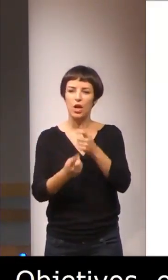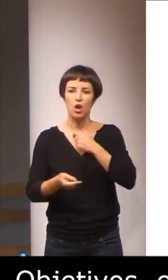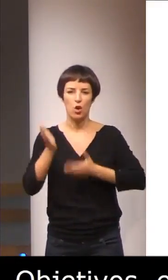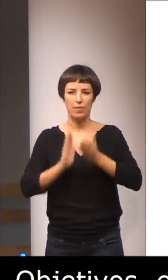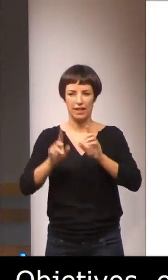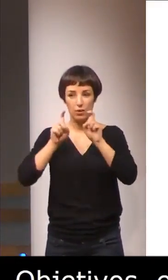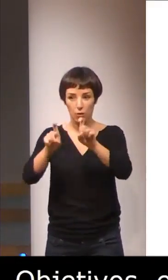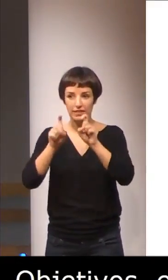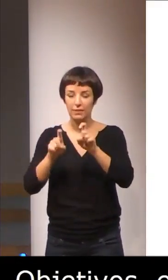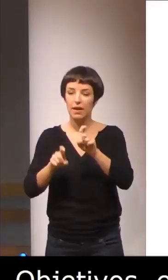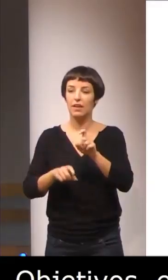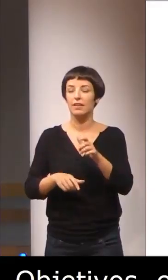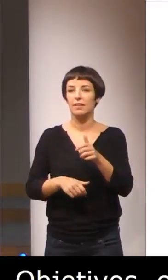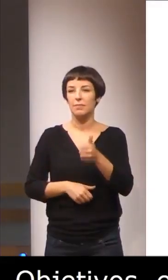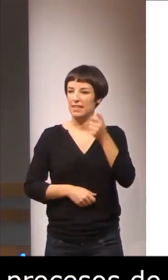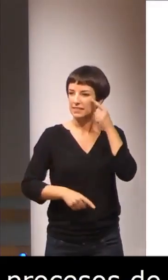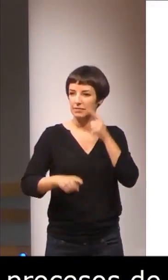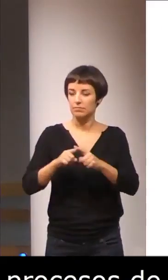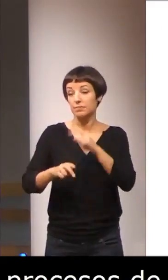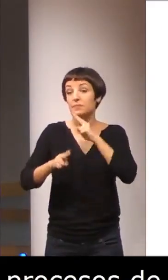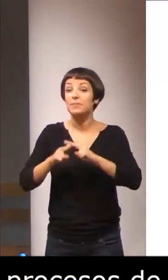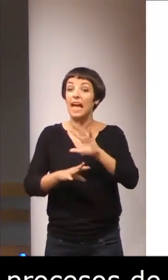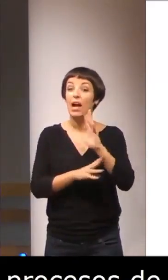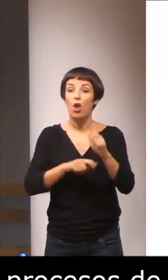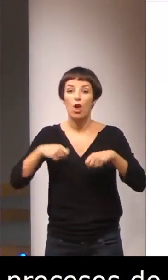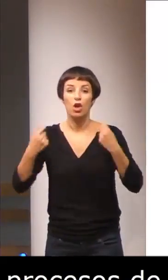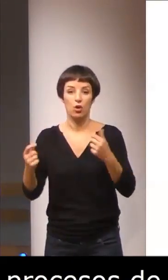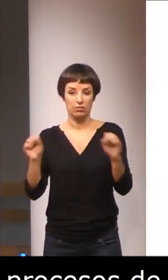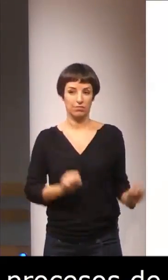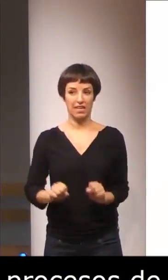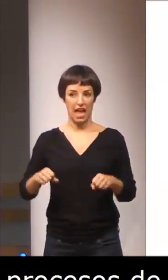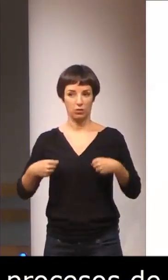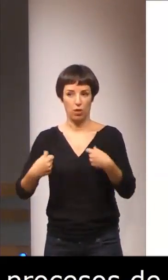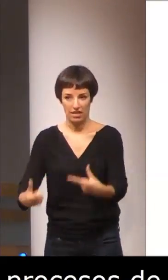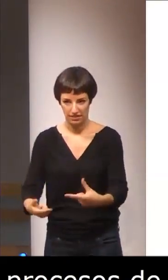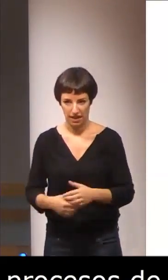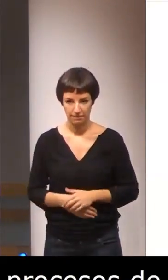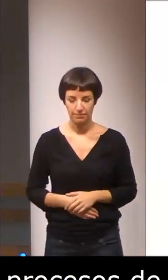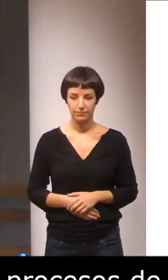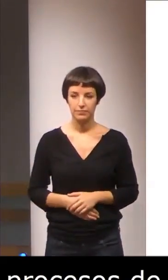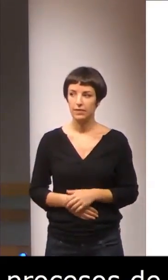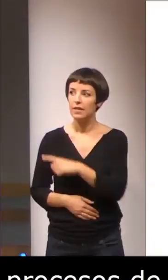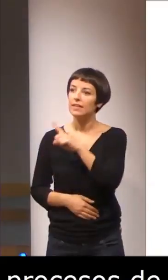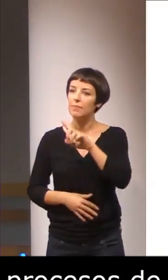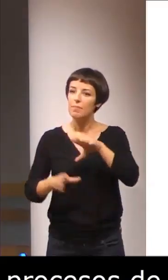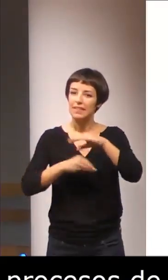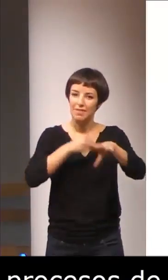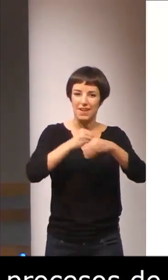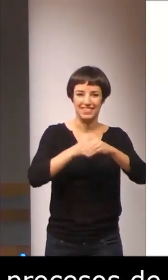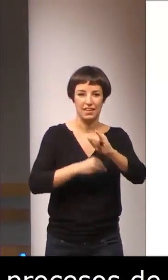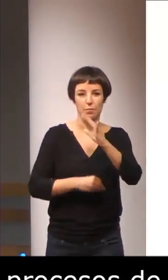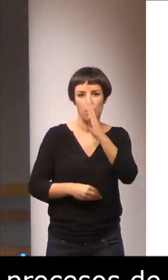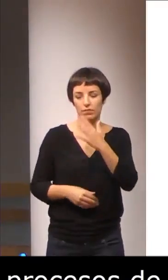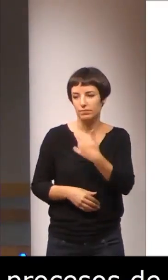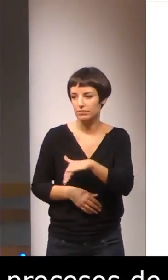educativa, de corte ecológico y naturalista. También incluye otro material complementario, porque es necesario